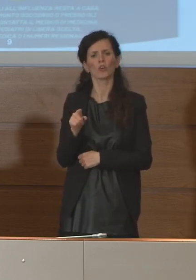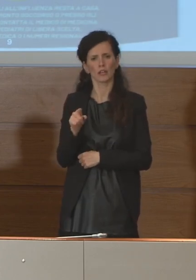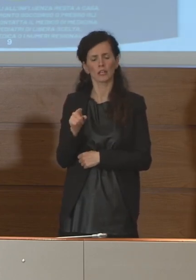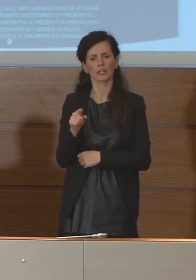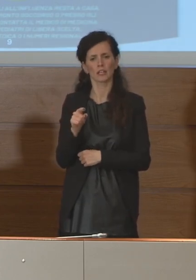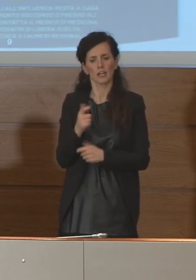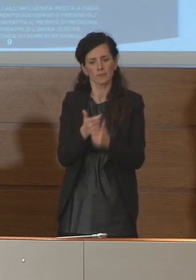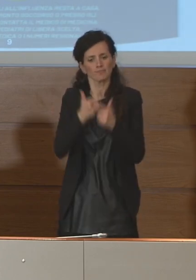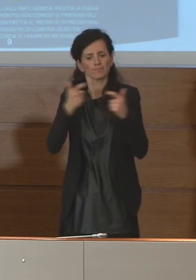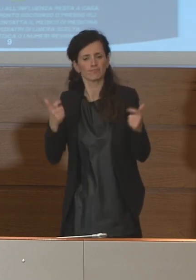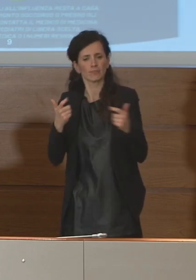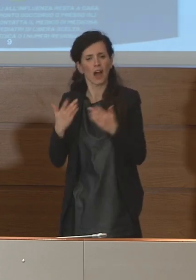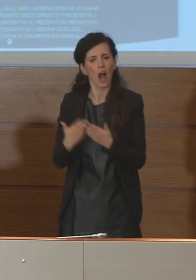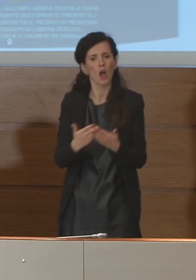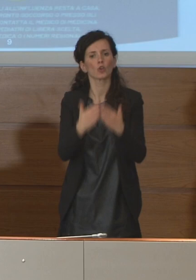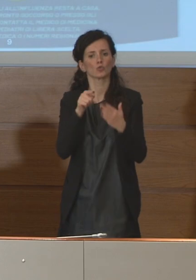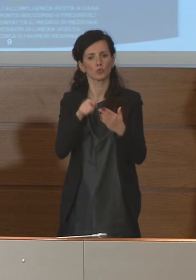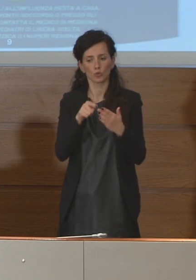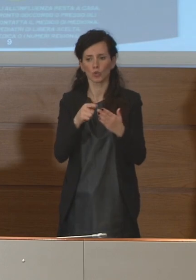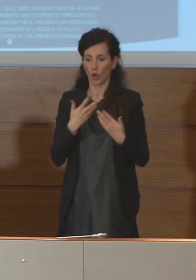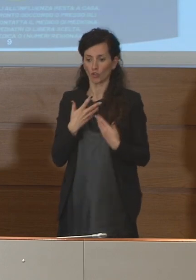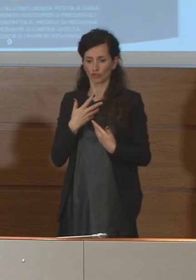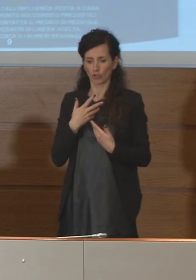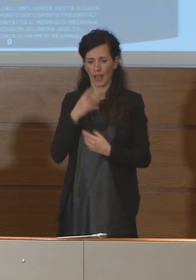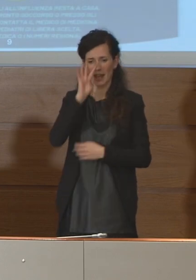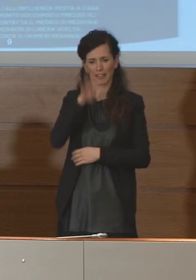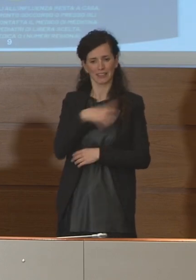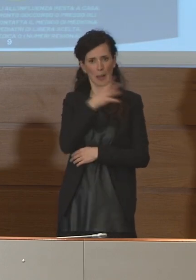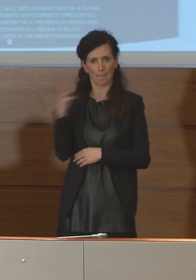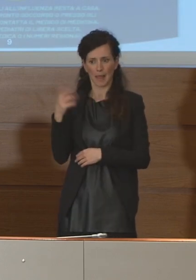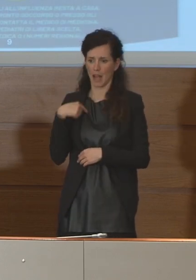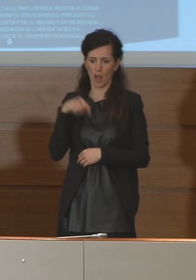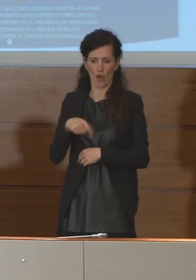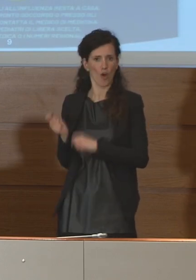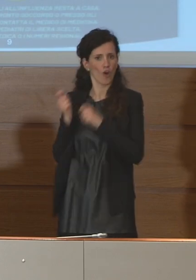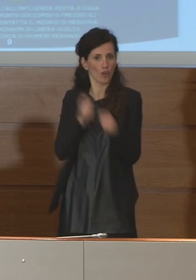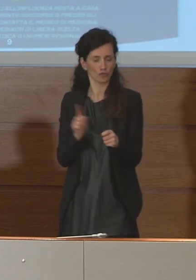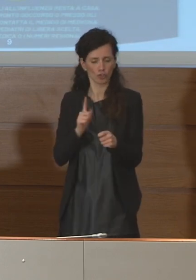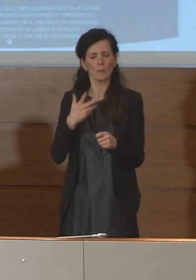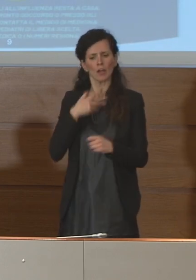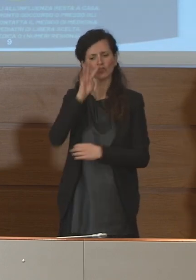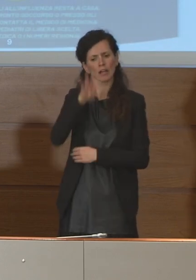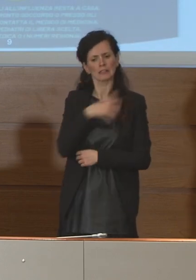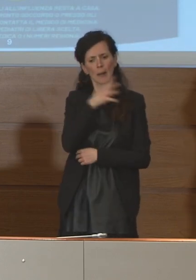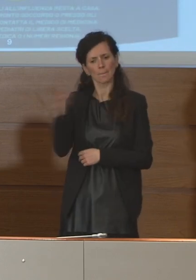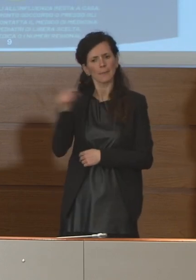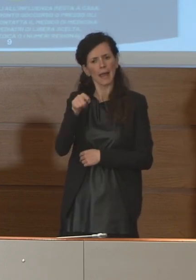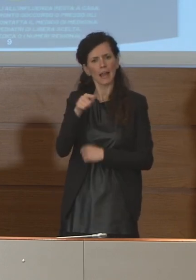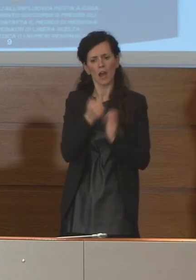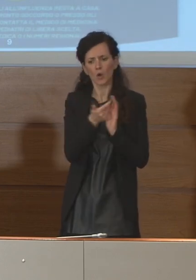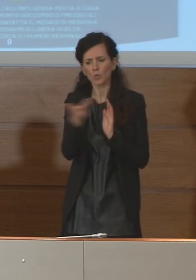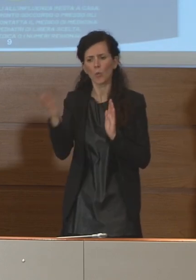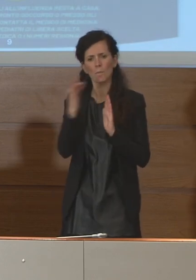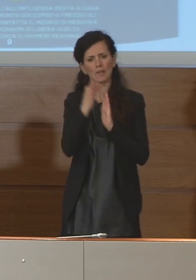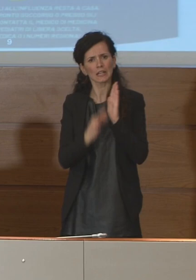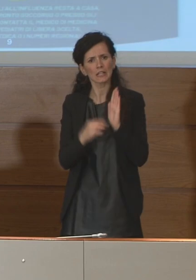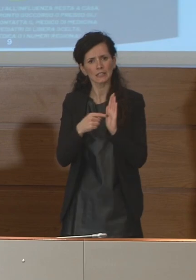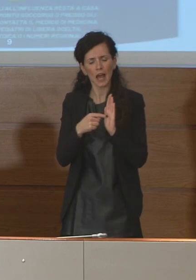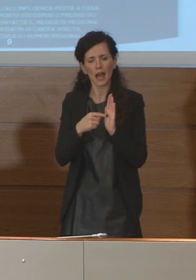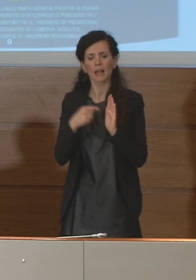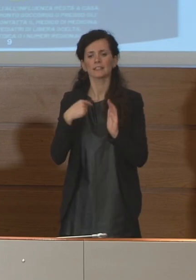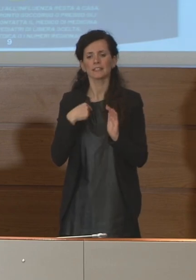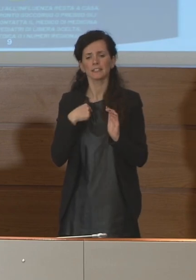elaborando una tabella, oggi non l'ho con me, ma vi daremo anche contezza di questi dati, una tabella nella quale stiamo